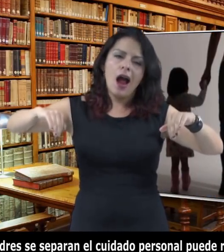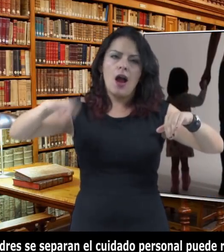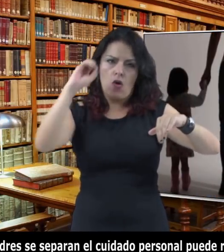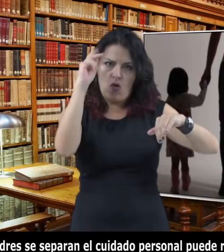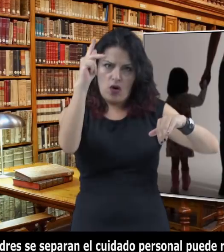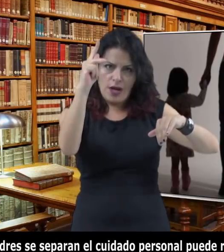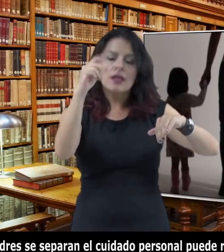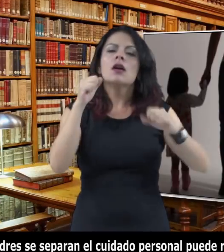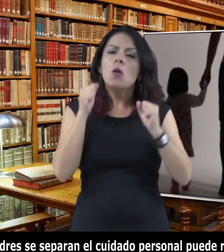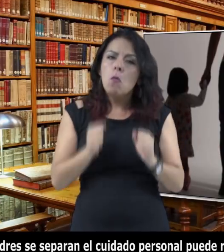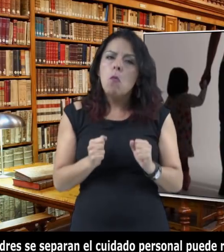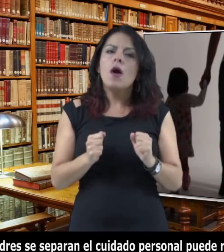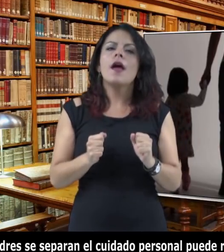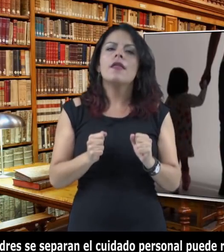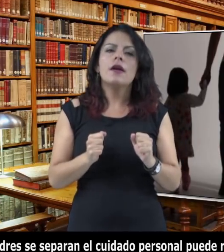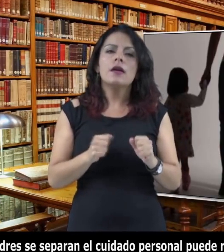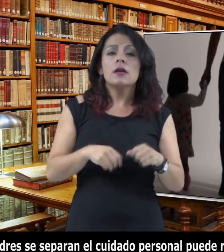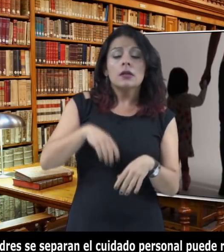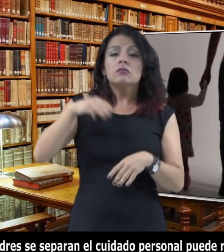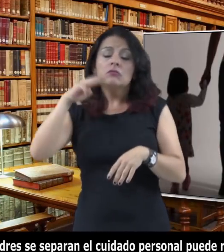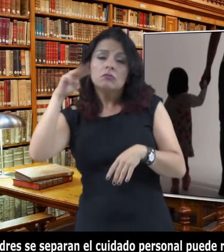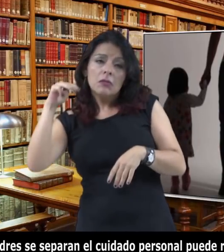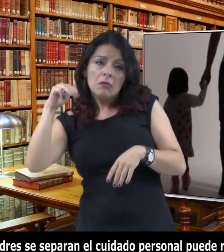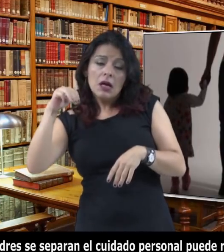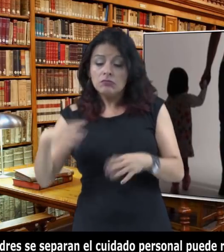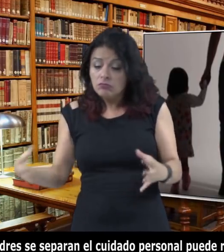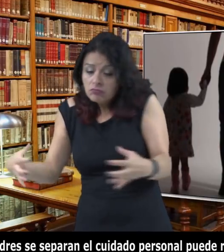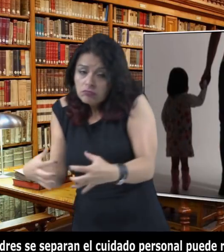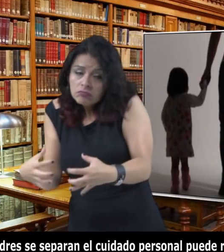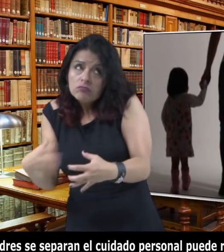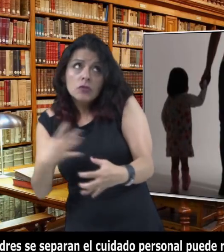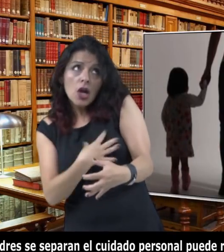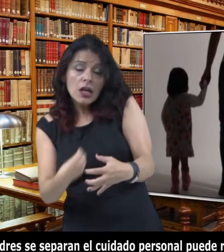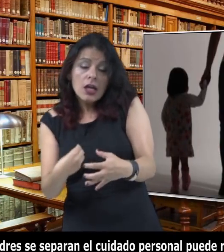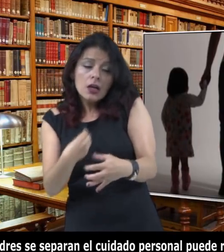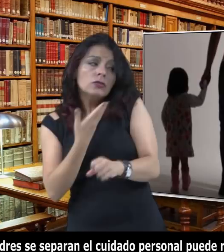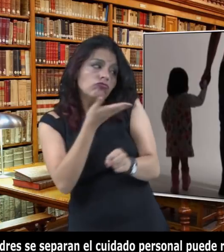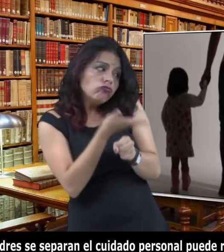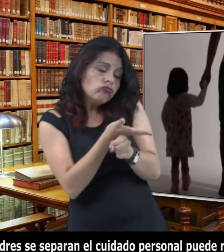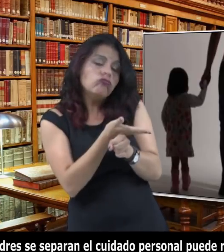Pero el otro siempre debe aportar a la mantención. Esta es una obligación, no un favor que hace el padre o madre.